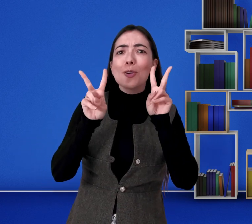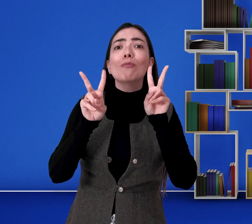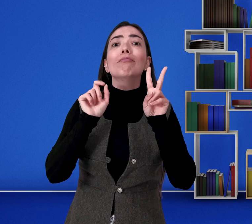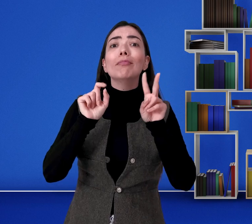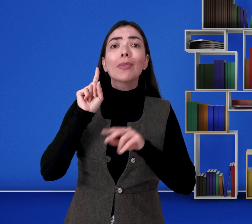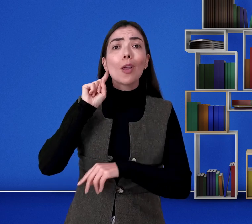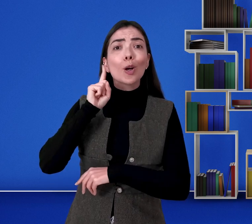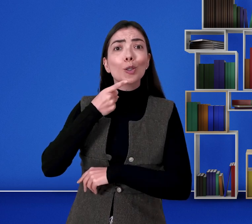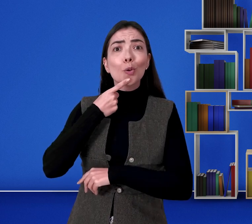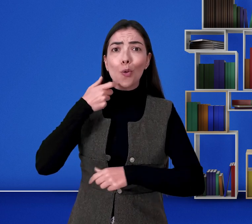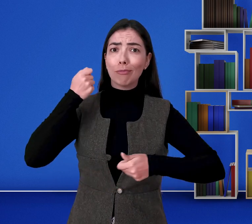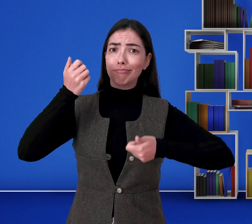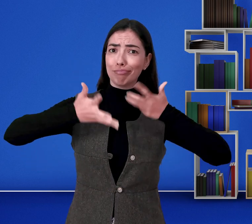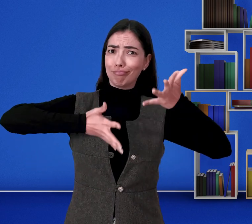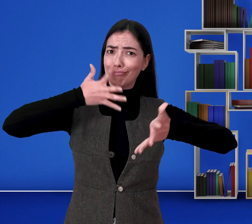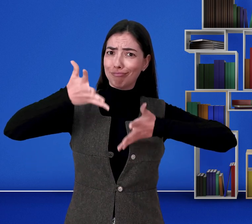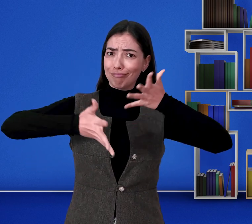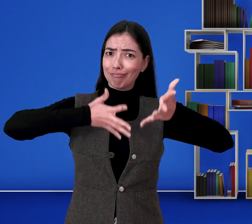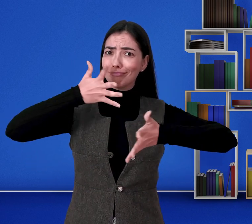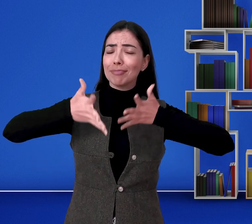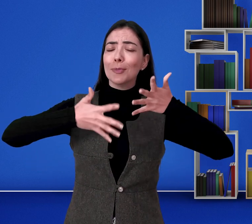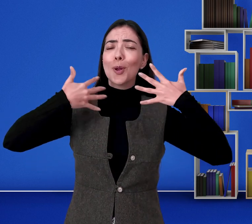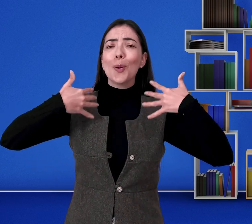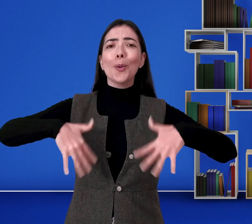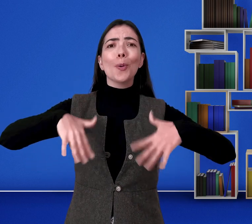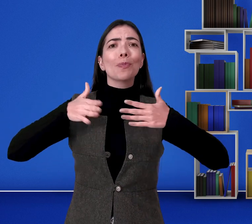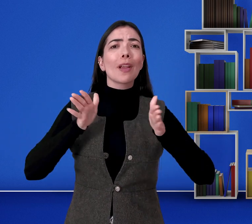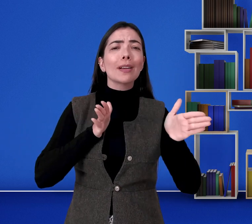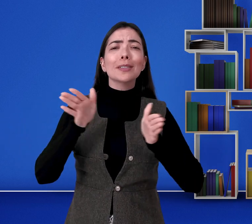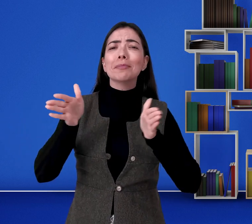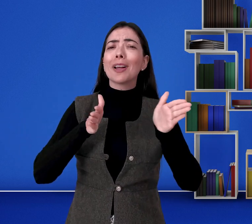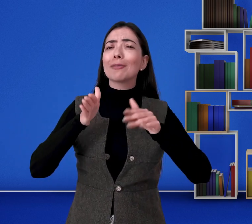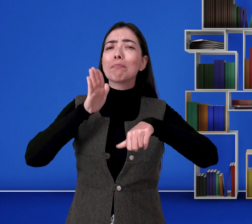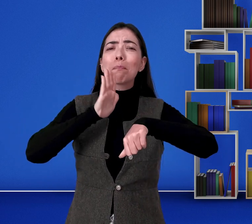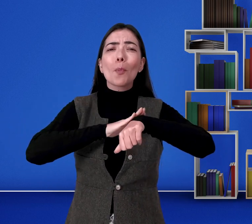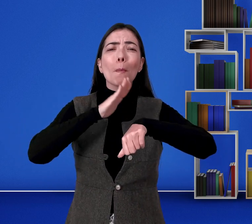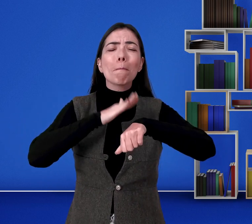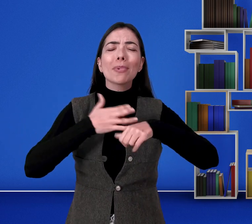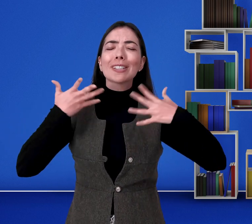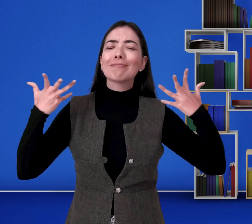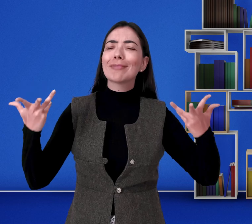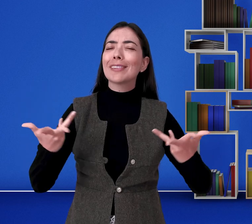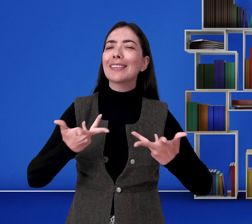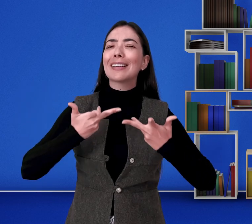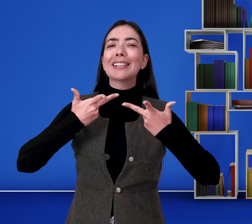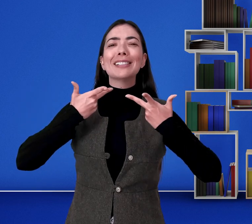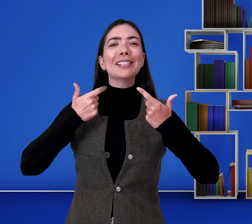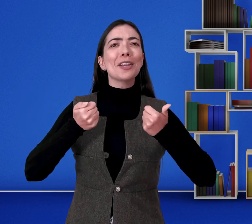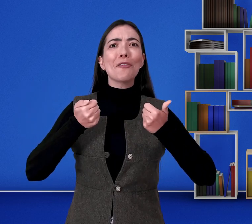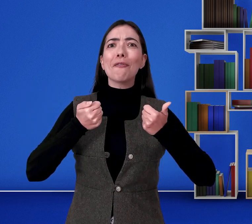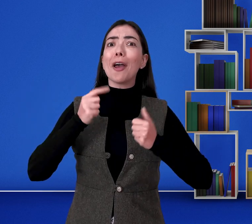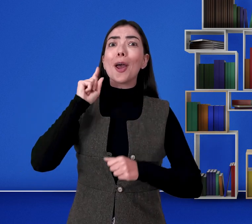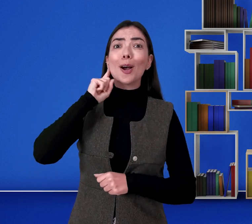vocês assistiram Os Surdos Sinalizando e Promovendo uma Maravilhosa Acessibilidade no Festival?